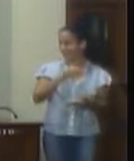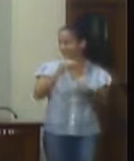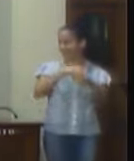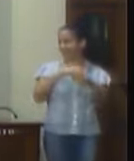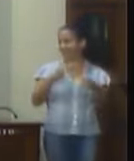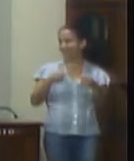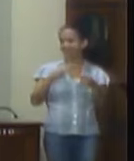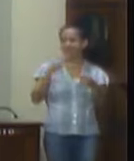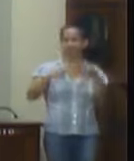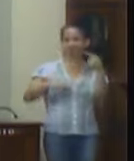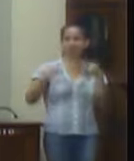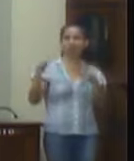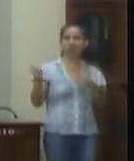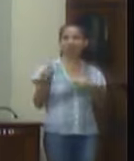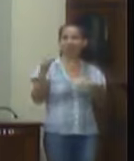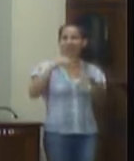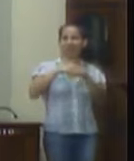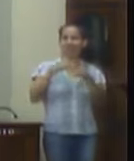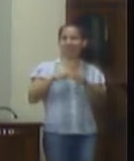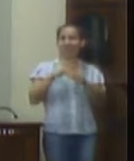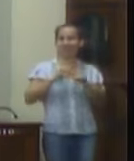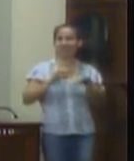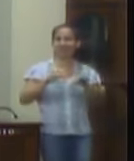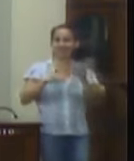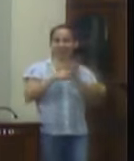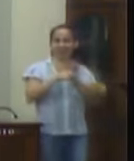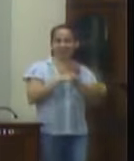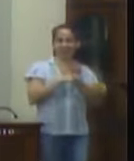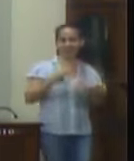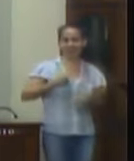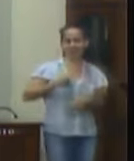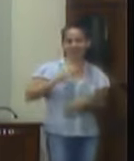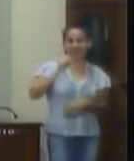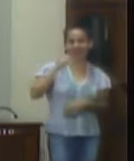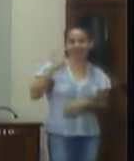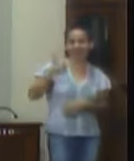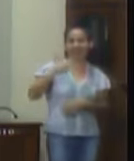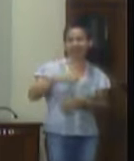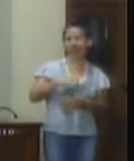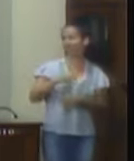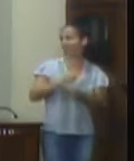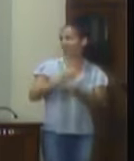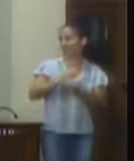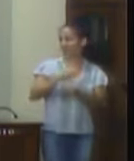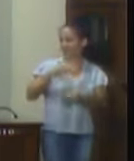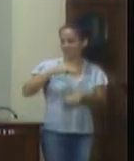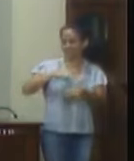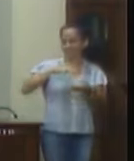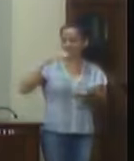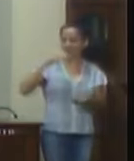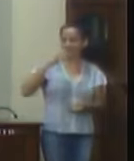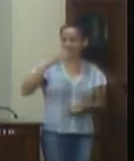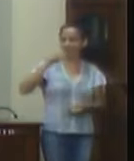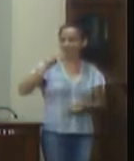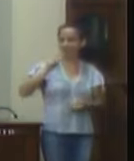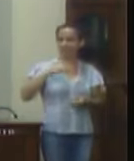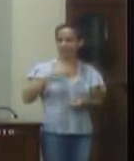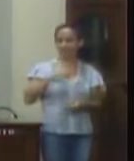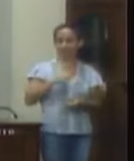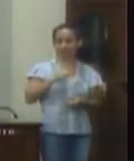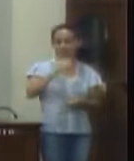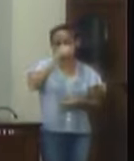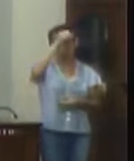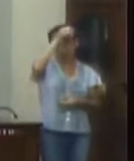discussão única e votação do projeto de lei ordinária 81 de 2018 mensagem 38 do Poder Executivo